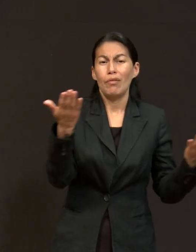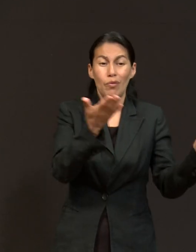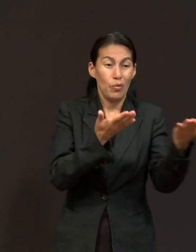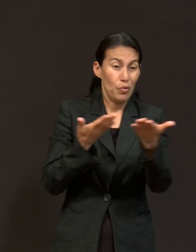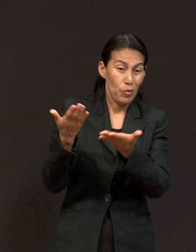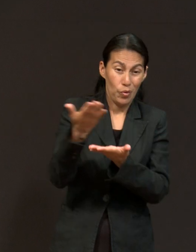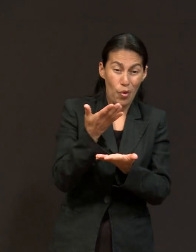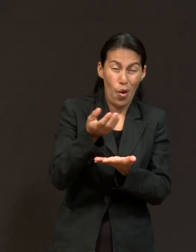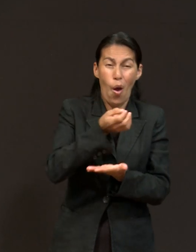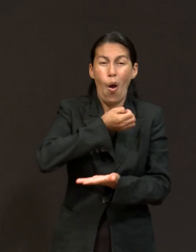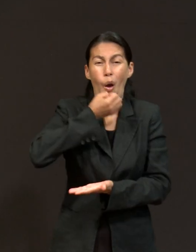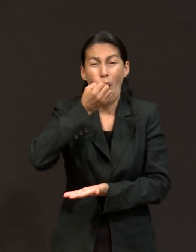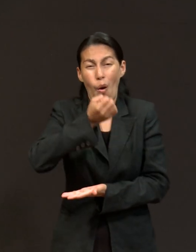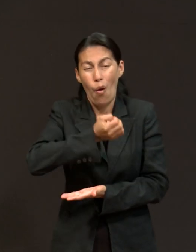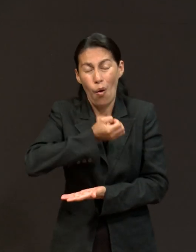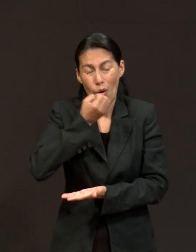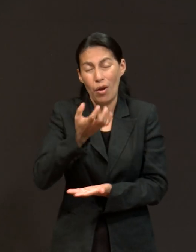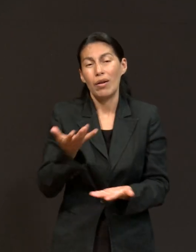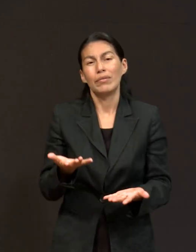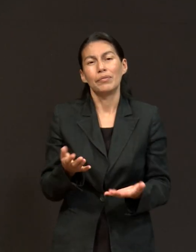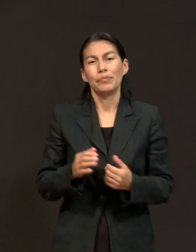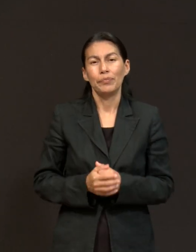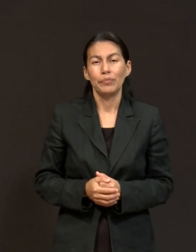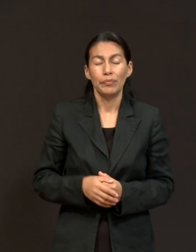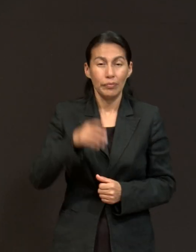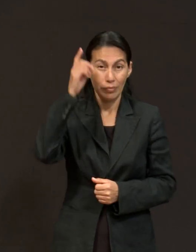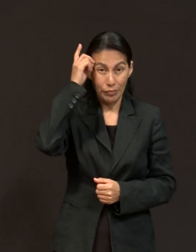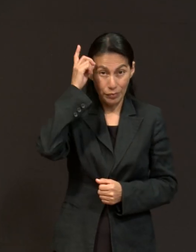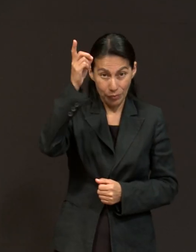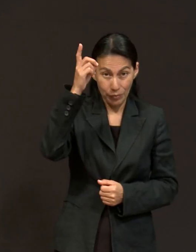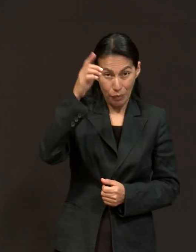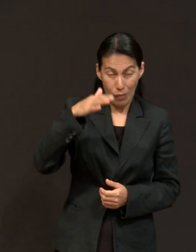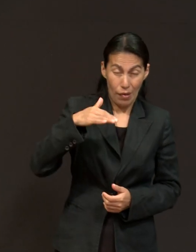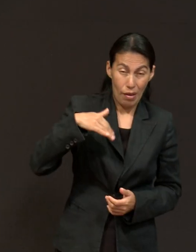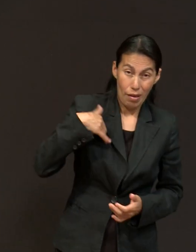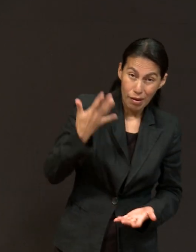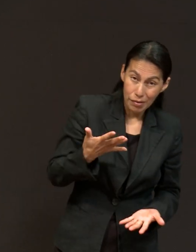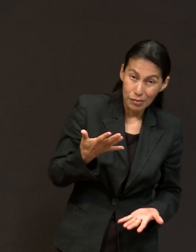podamos orar por esa situación. Si Dios te ha hecho un milagro,